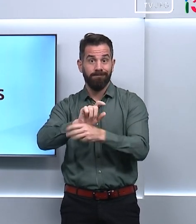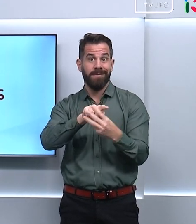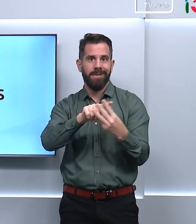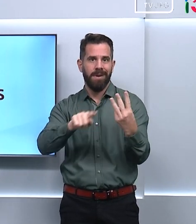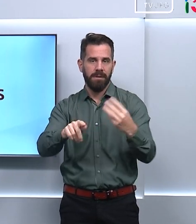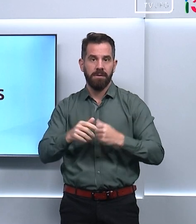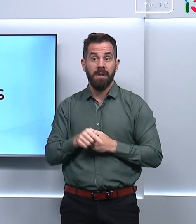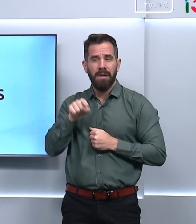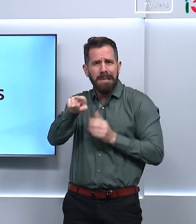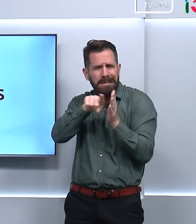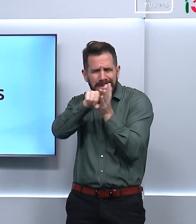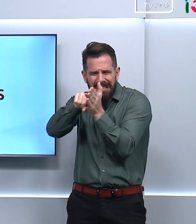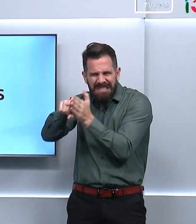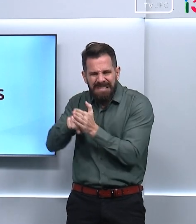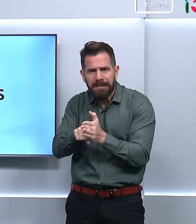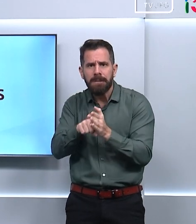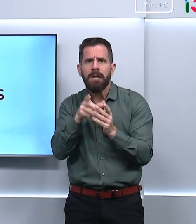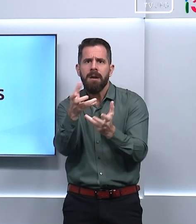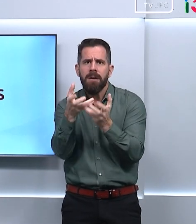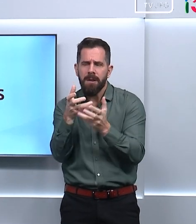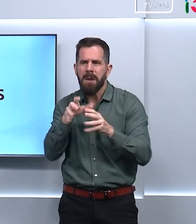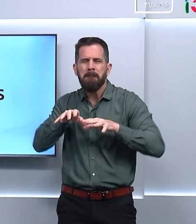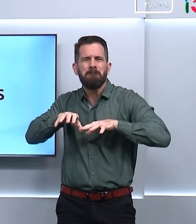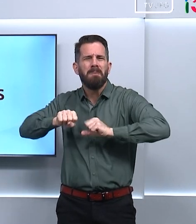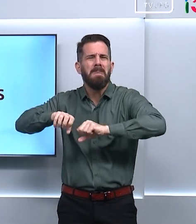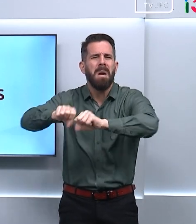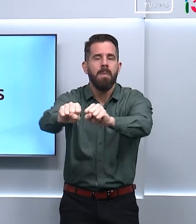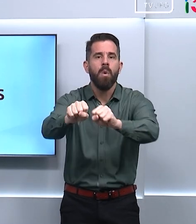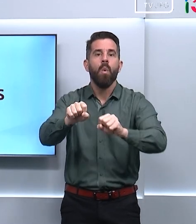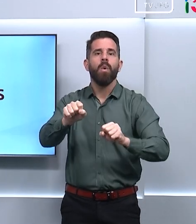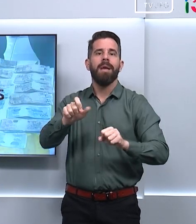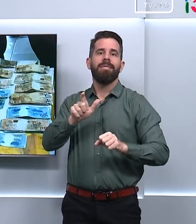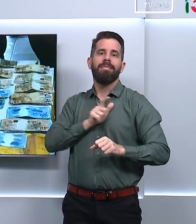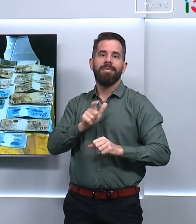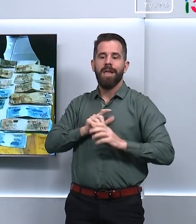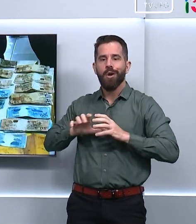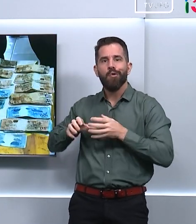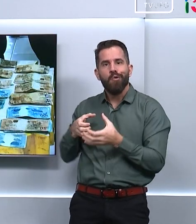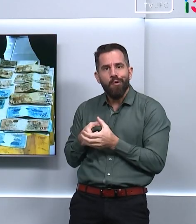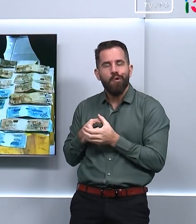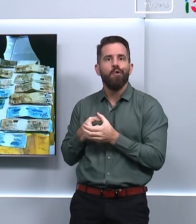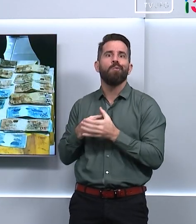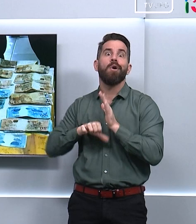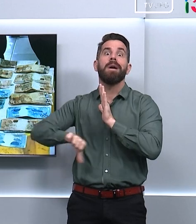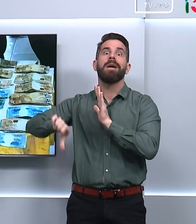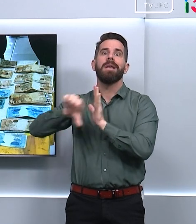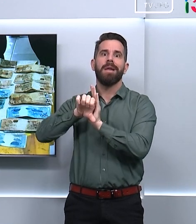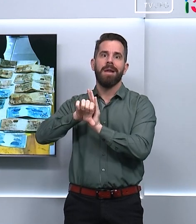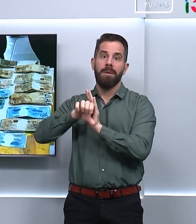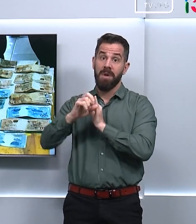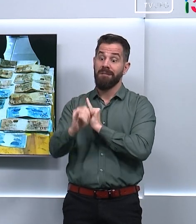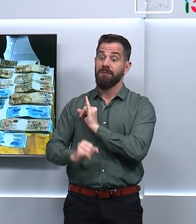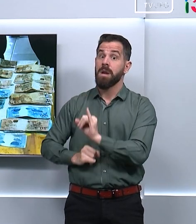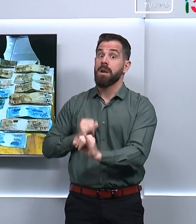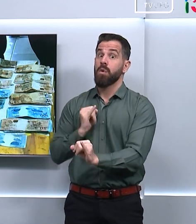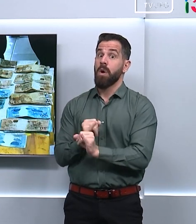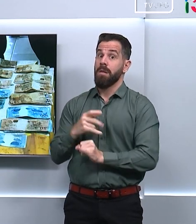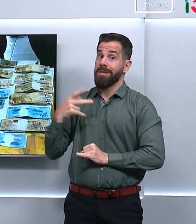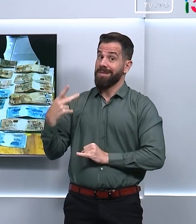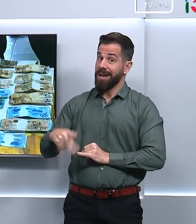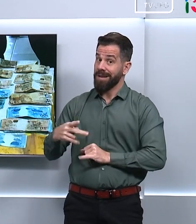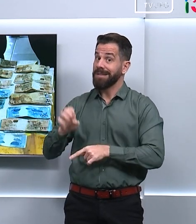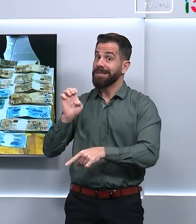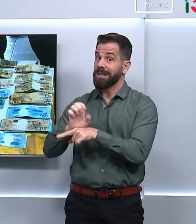investigação pretende desarticular uma organização criminosa virtual baseada aqui no estado de Goiás. Ela é